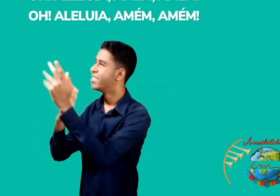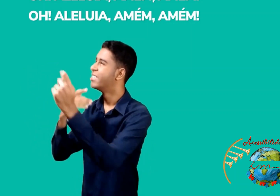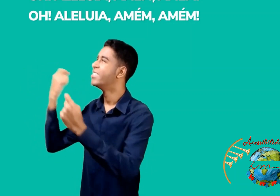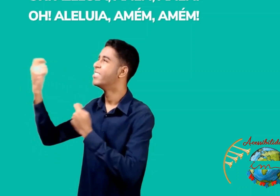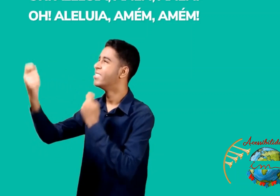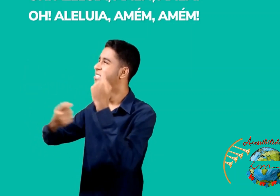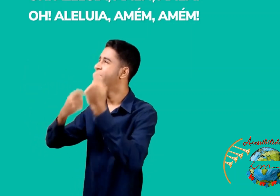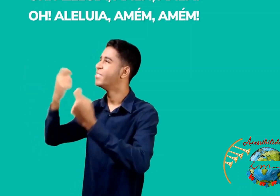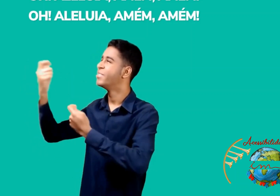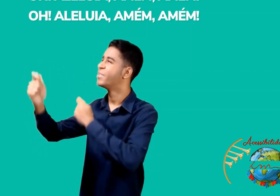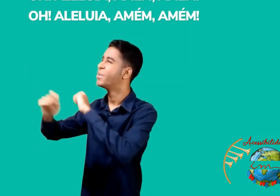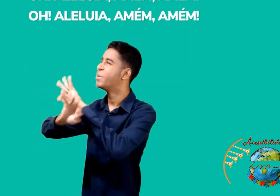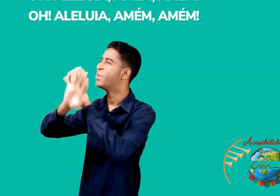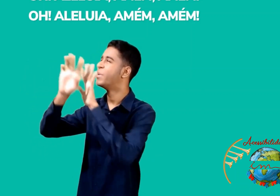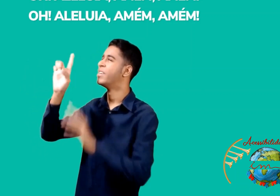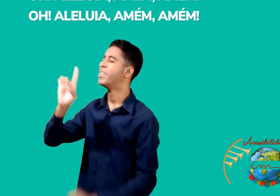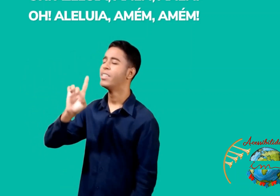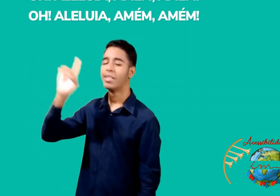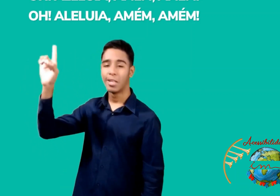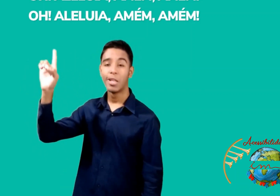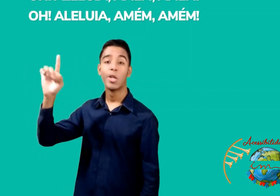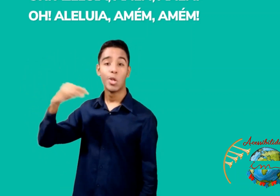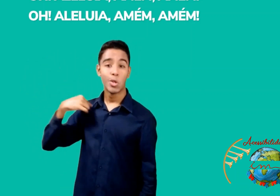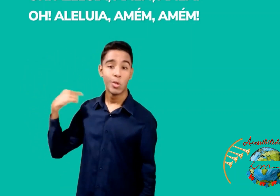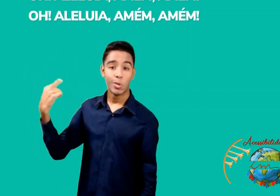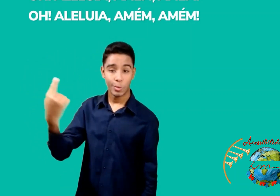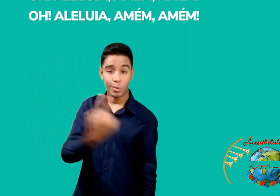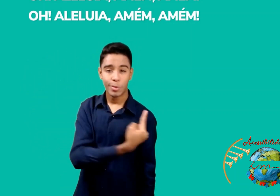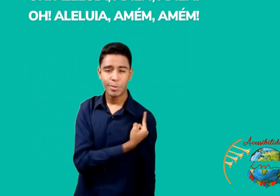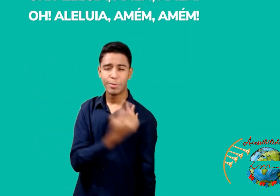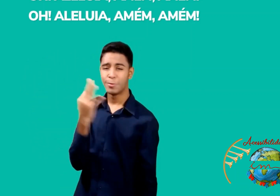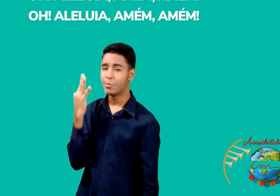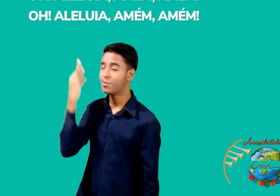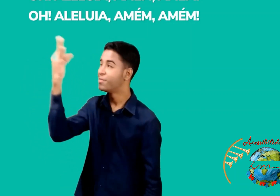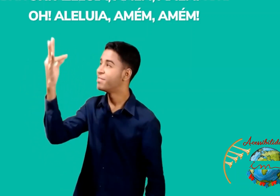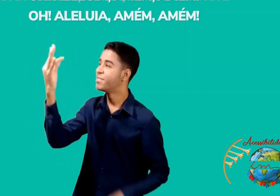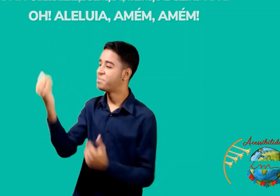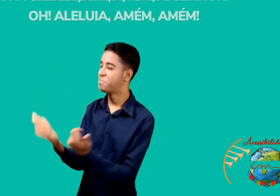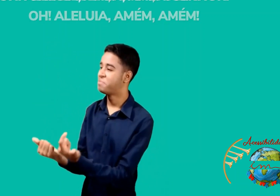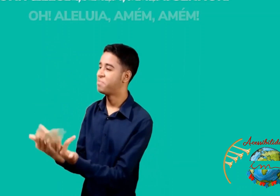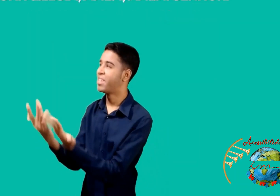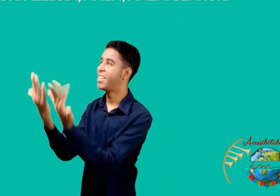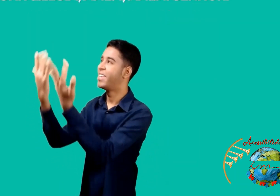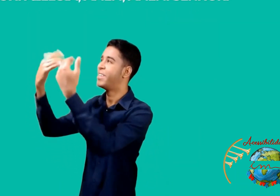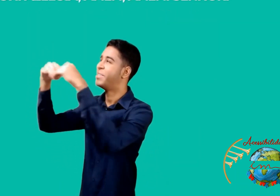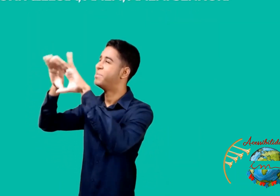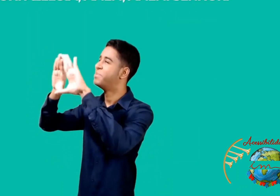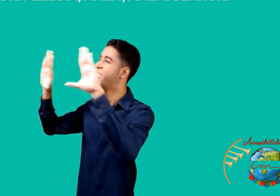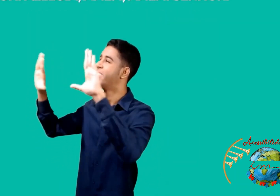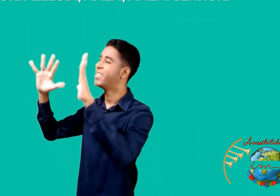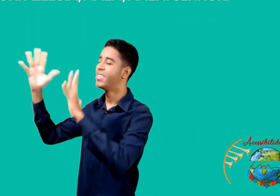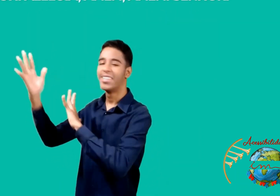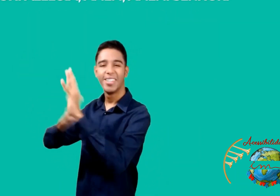aleluia, amém, amém Oh